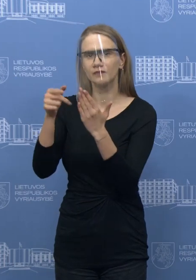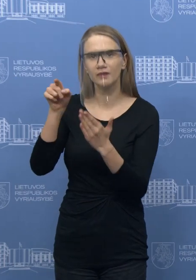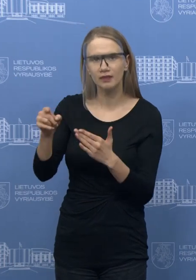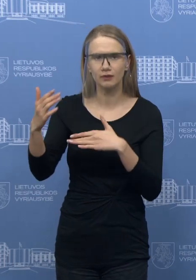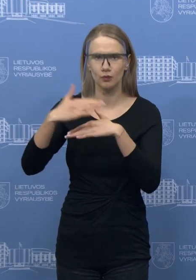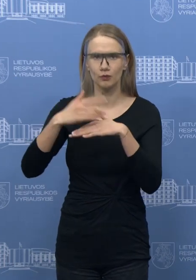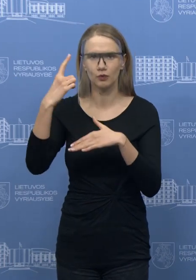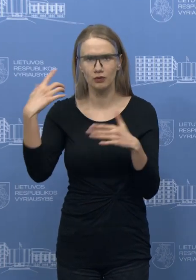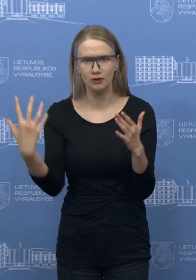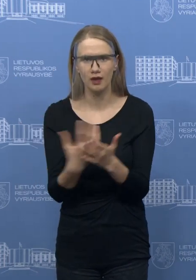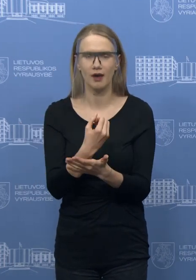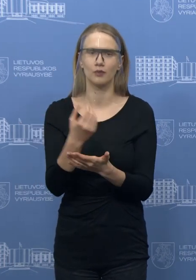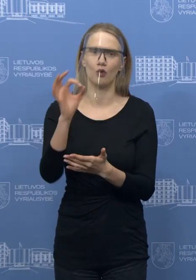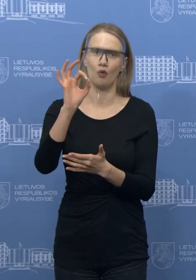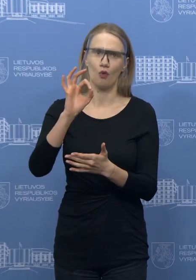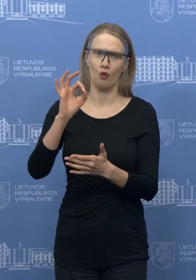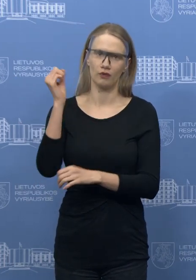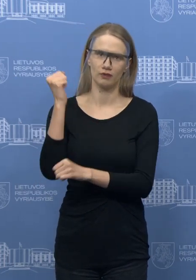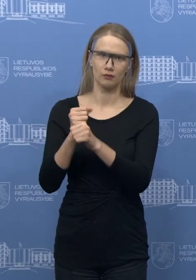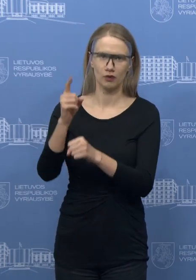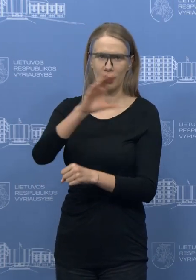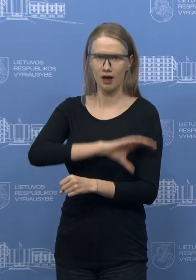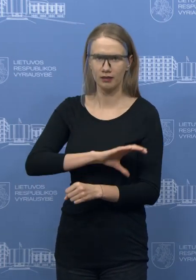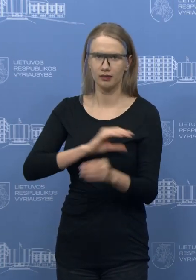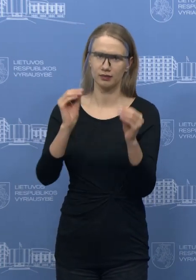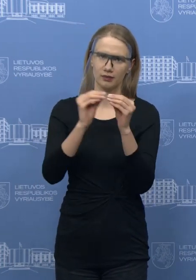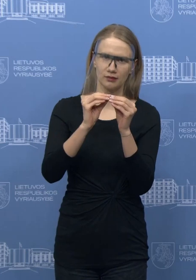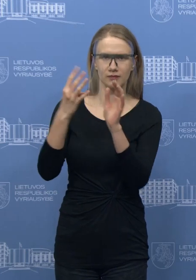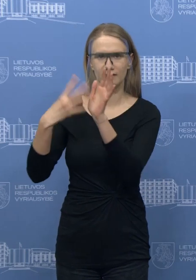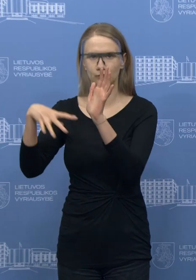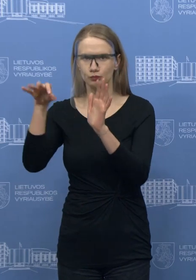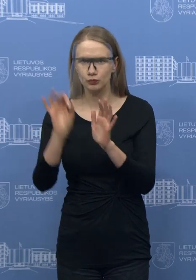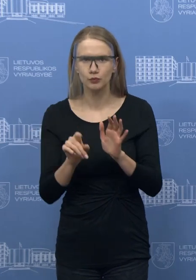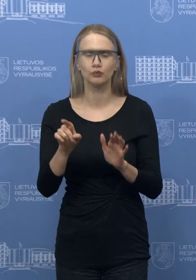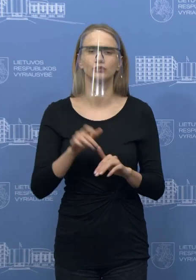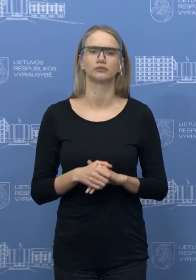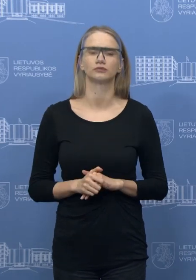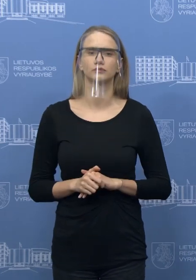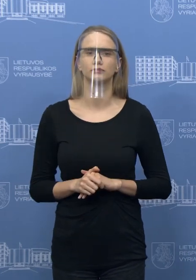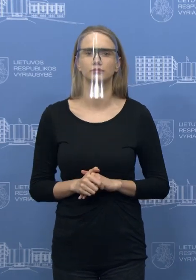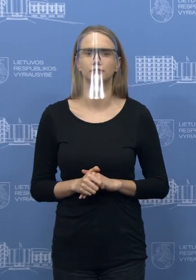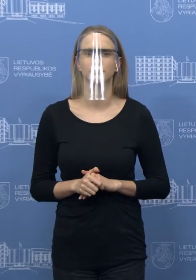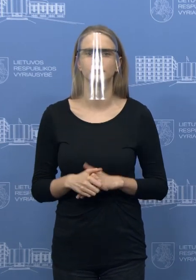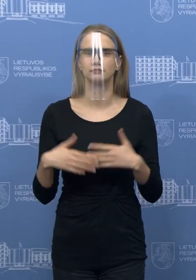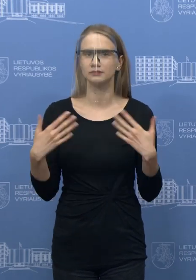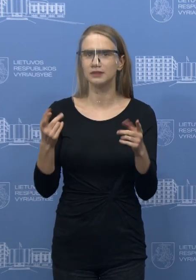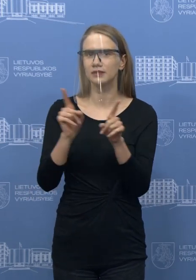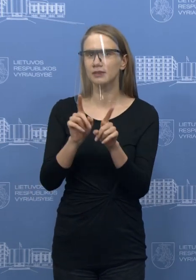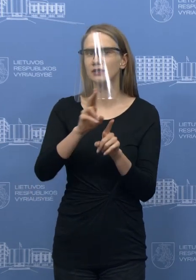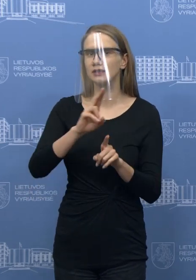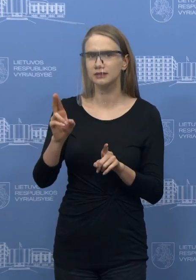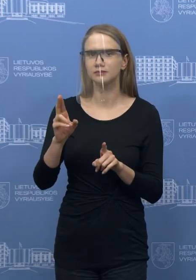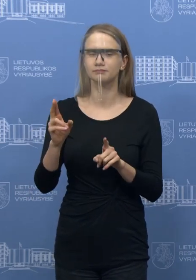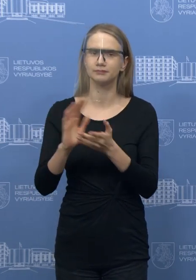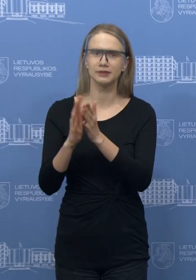Darbuotojų atlyginimams, taip vadinama, 10-90 procentų tiek ir tiek, kurie ruošiasi